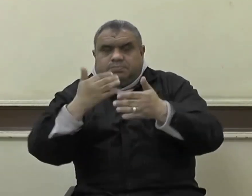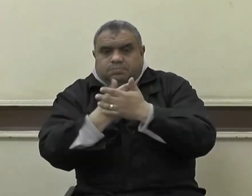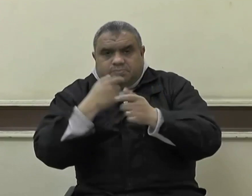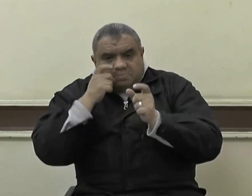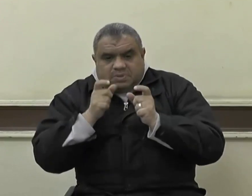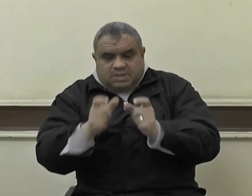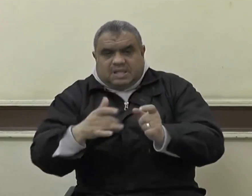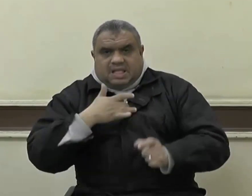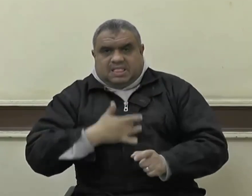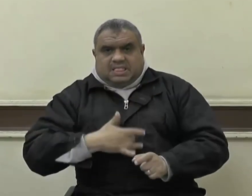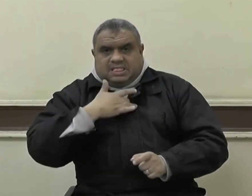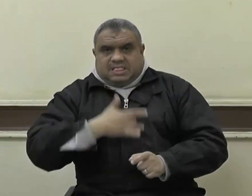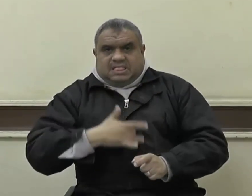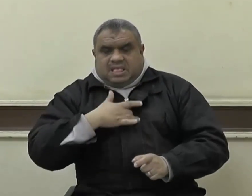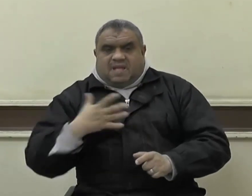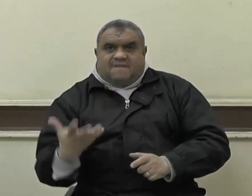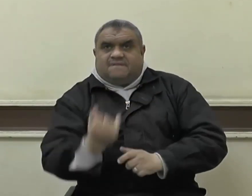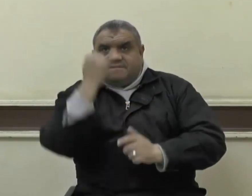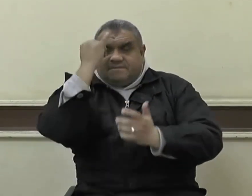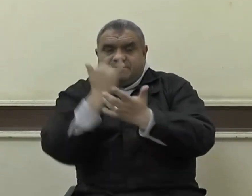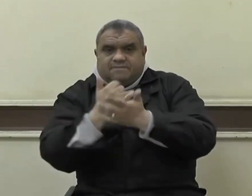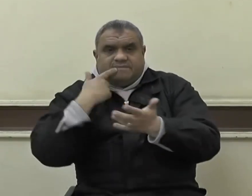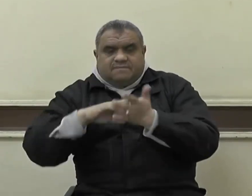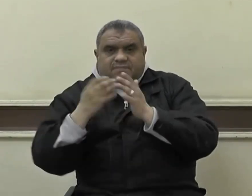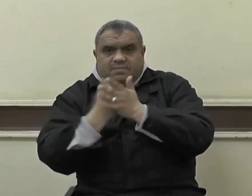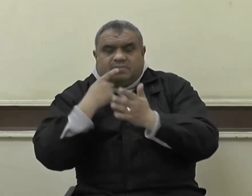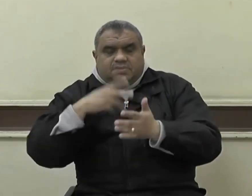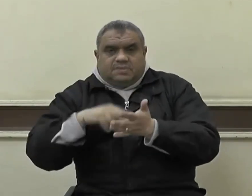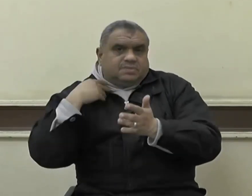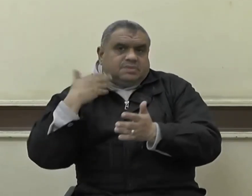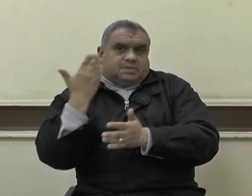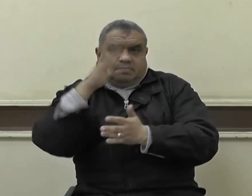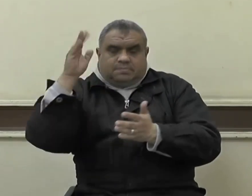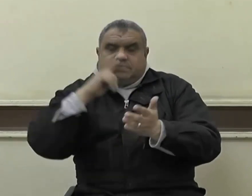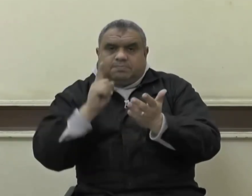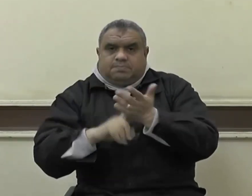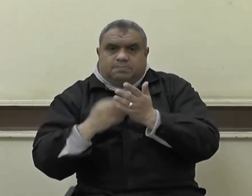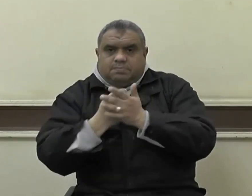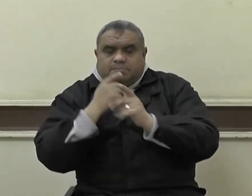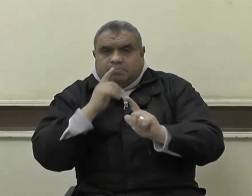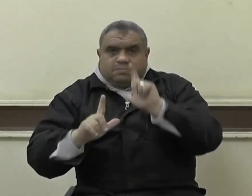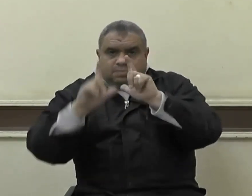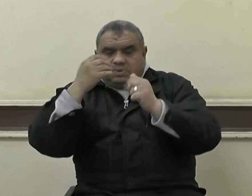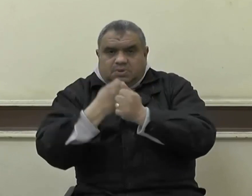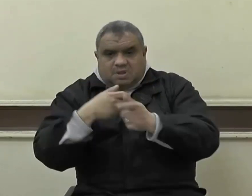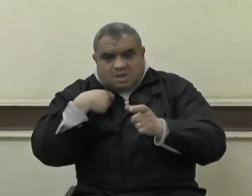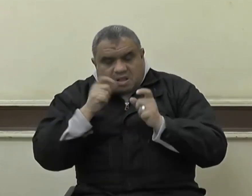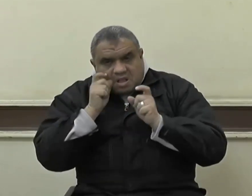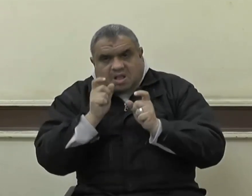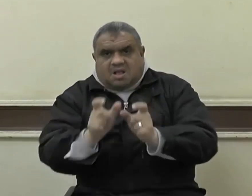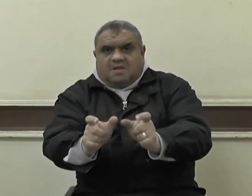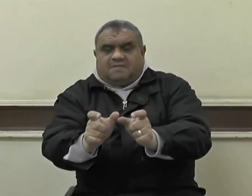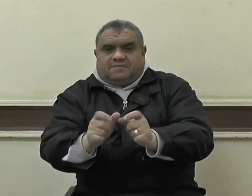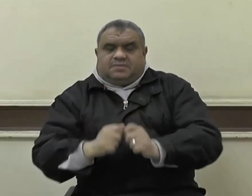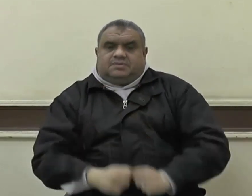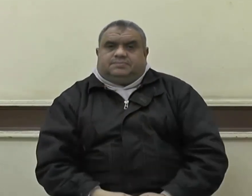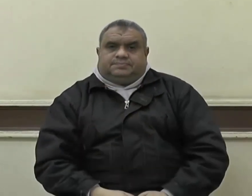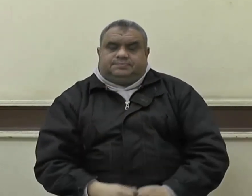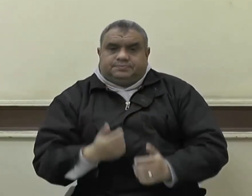النفس البشرية التي هي مناط التكليف بسياجات حفظ جعلت